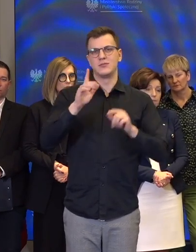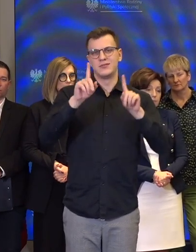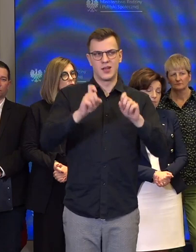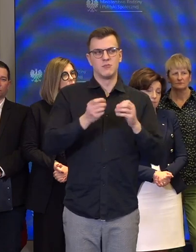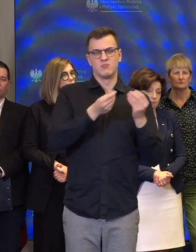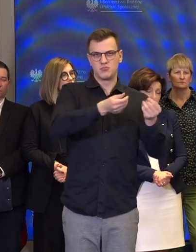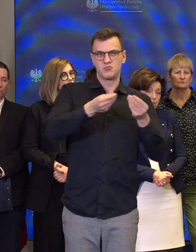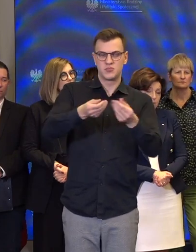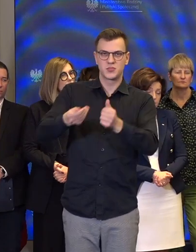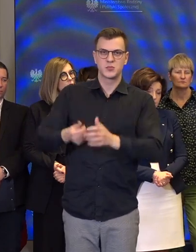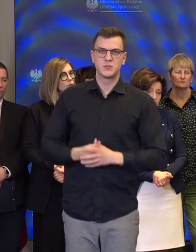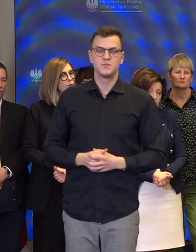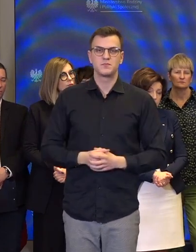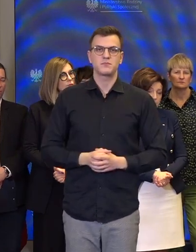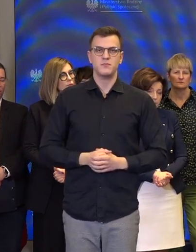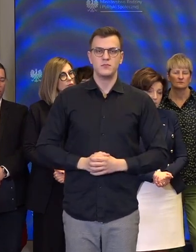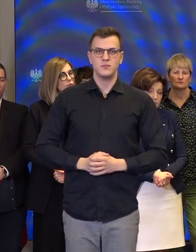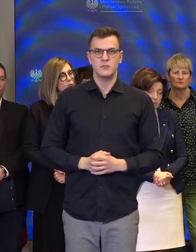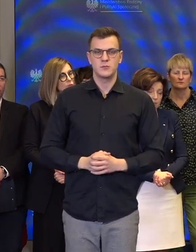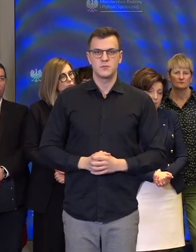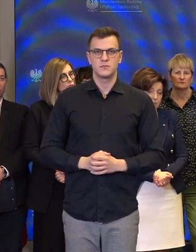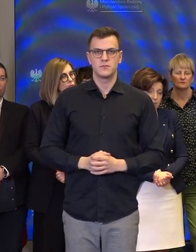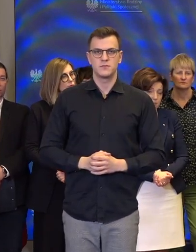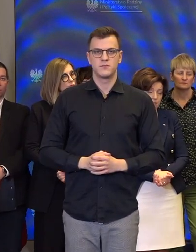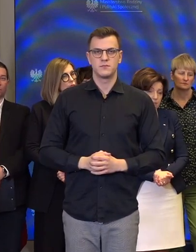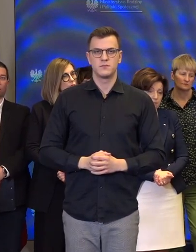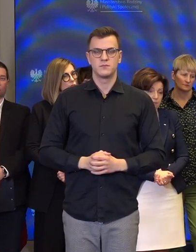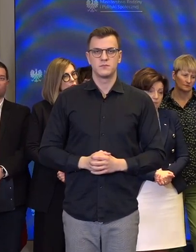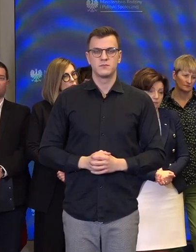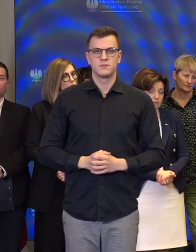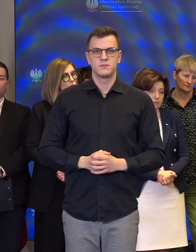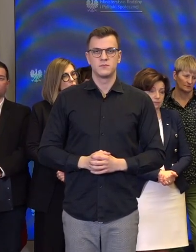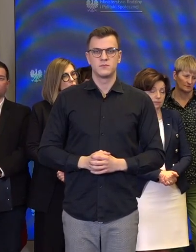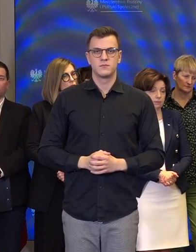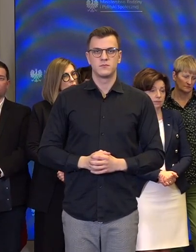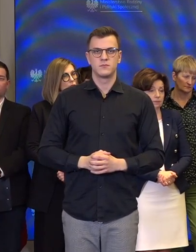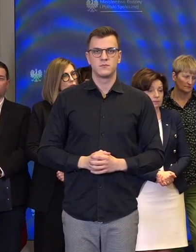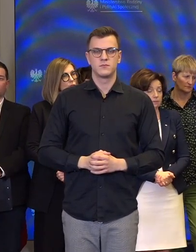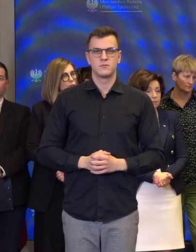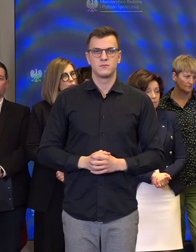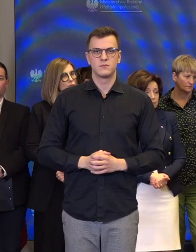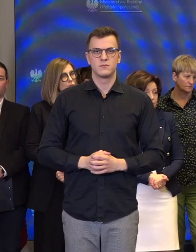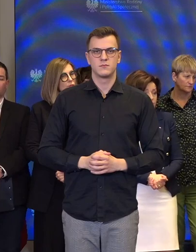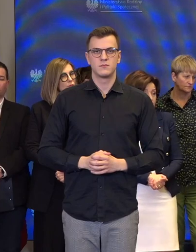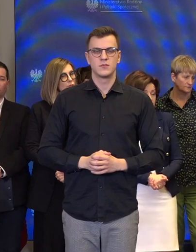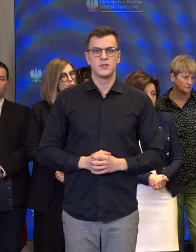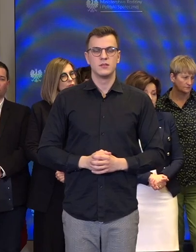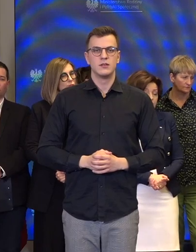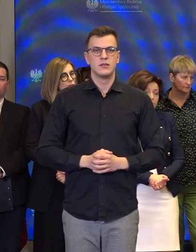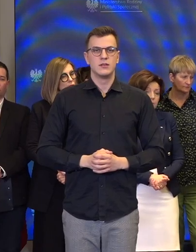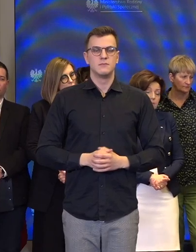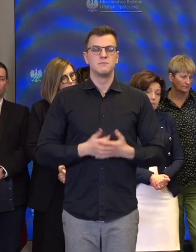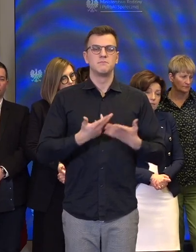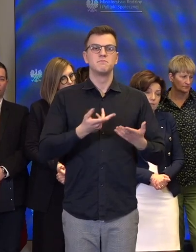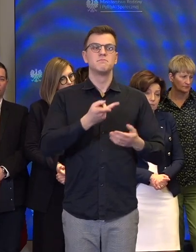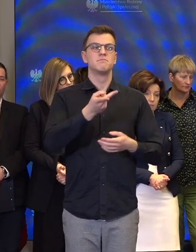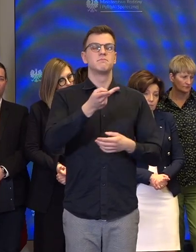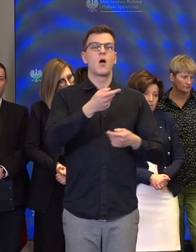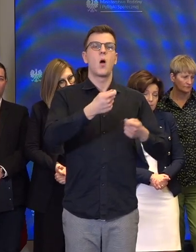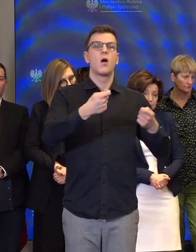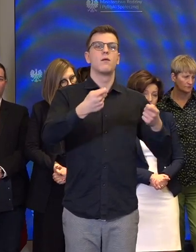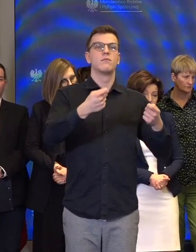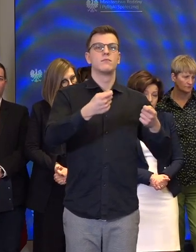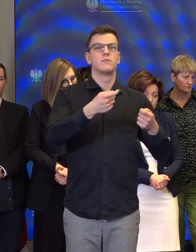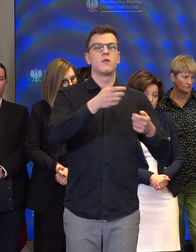Dla opiekunów, którzy po decyzji osoby niepełnosprawnej czy wspólnej decyzji o tym, że